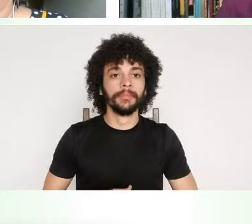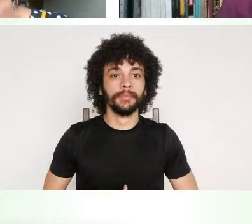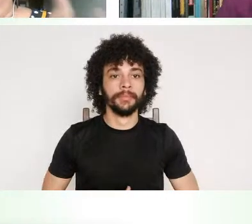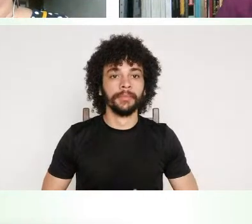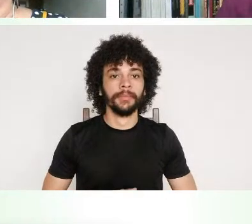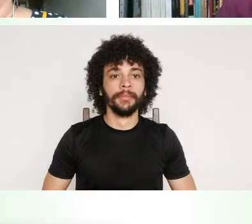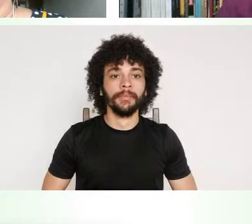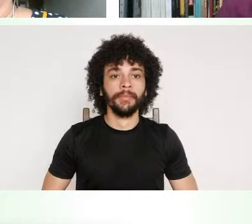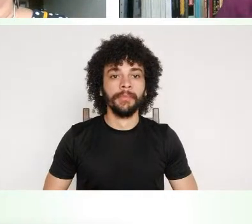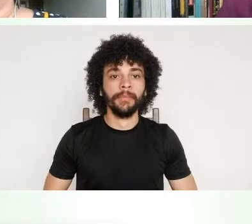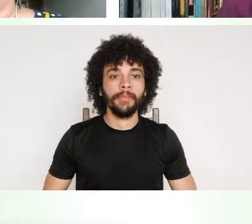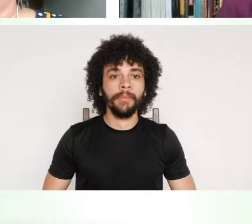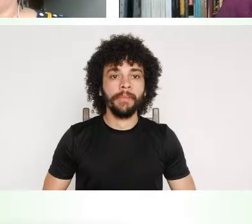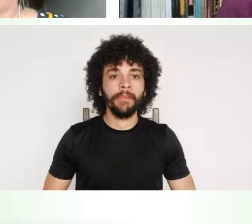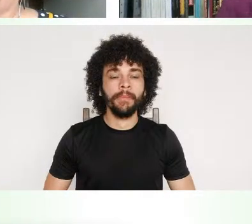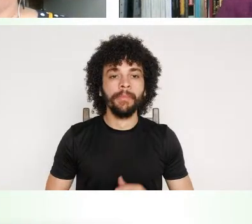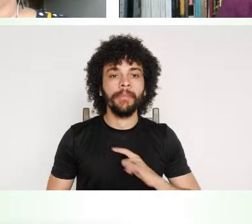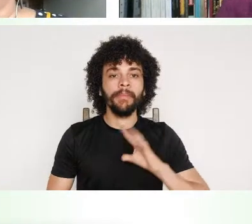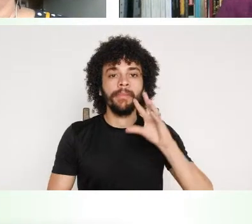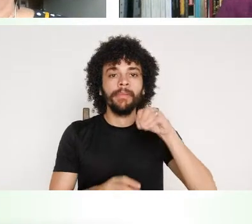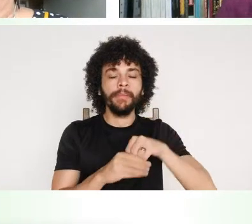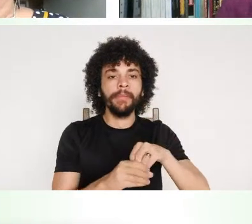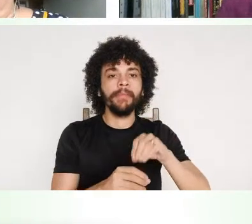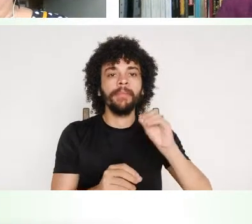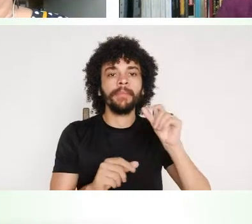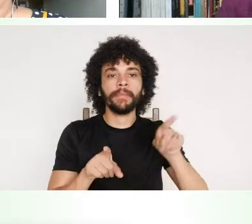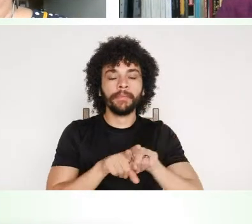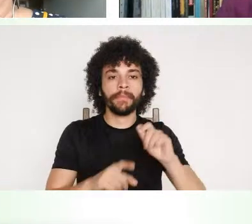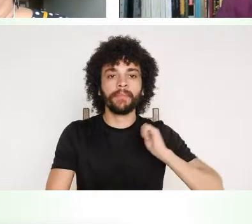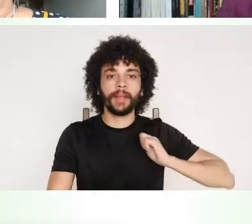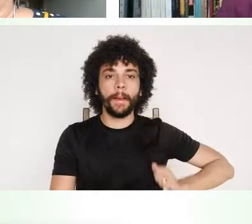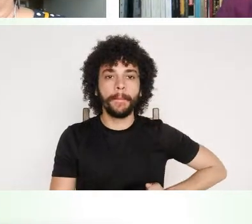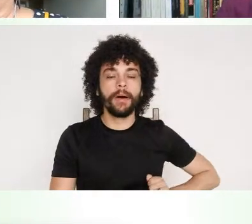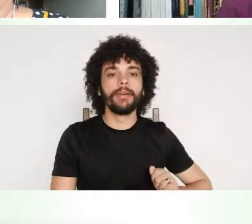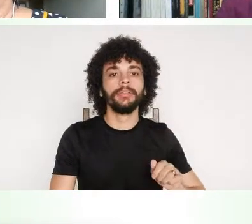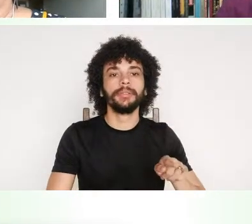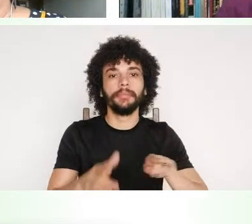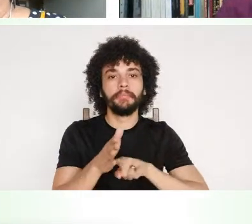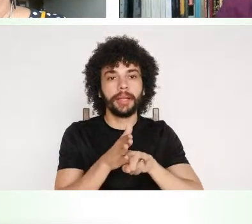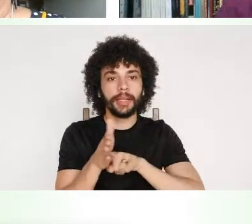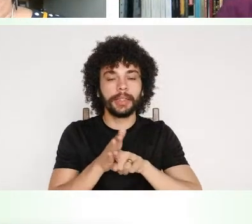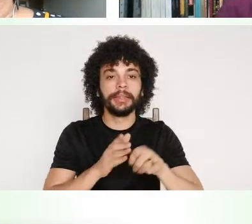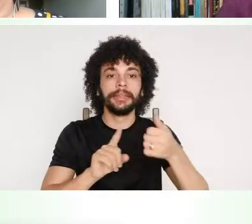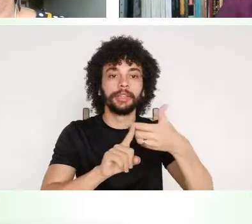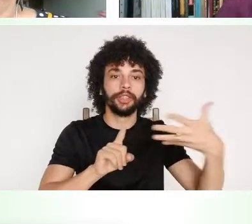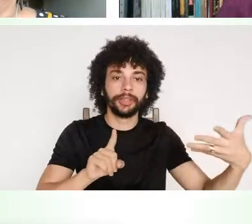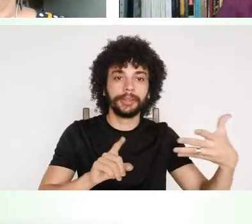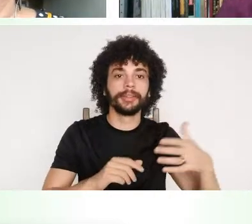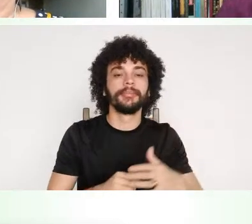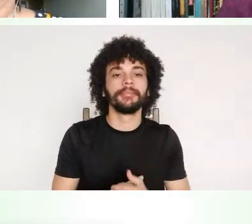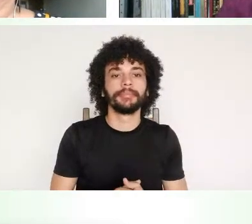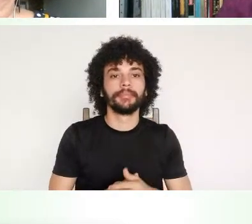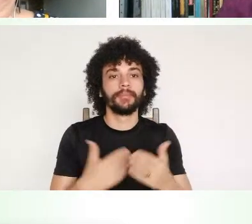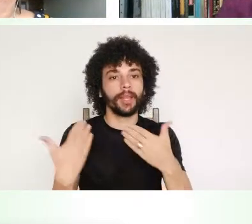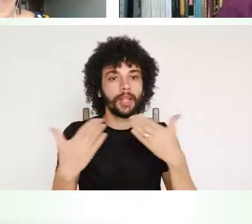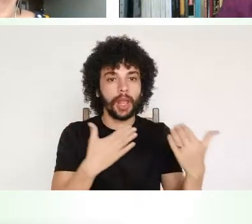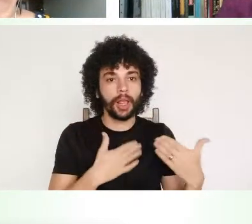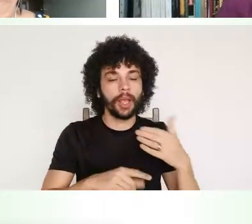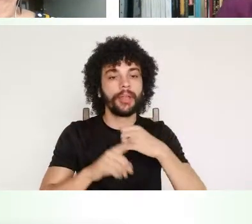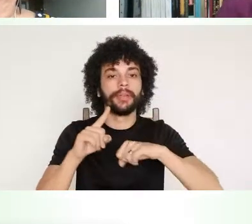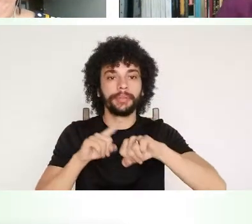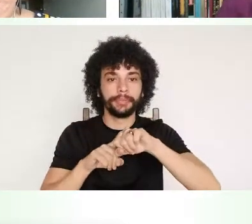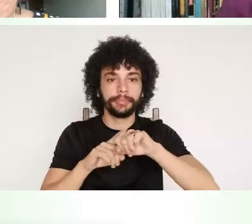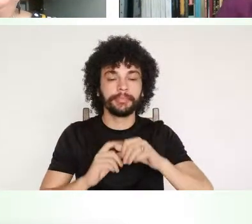Colocar os estudantes em bolsas de pesquisas e extensionistas que dialoguem com a sociedade,